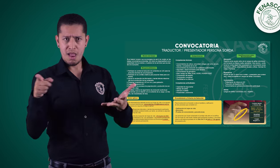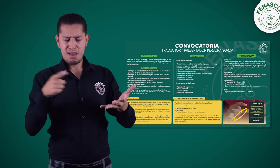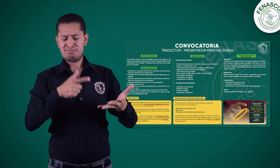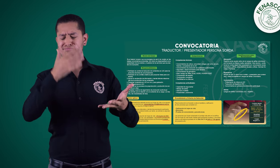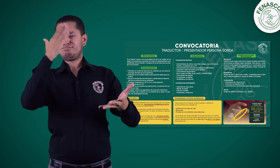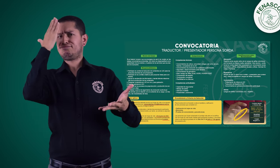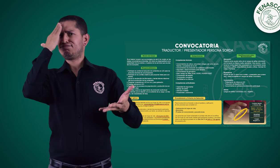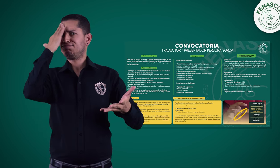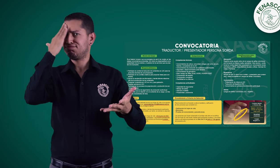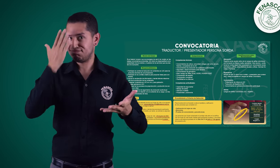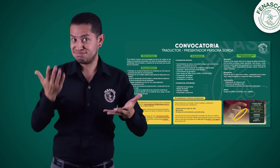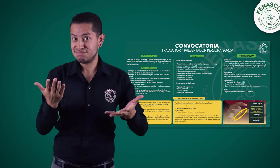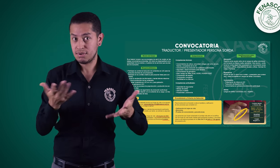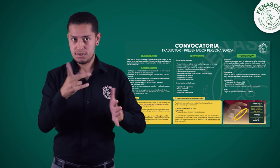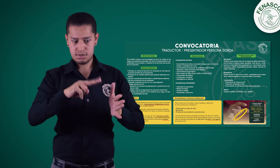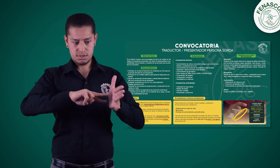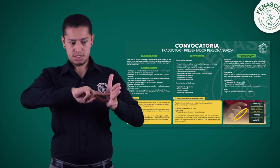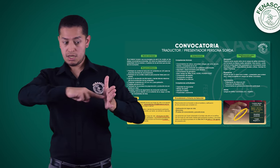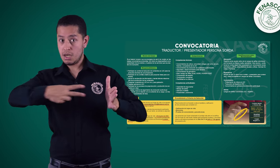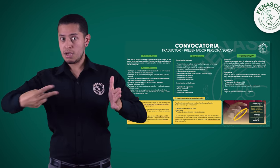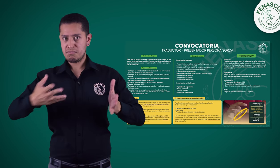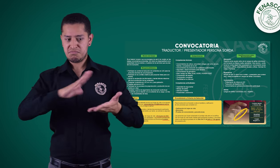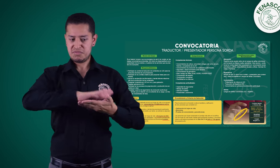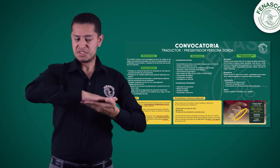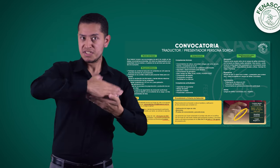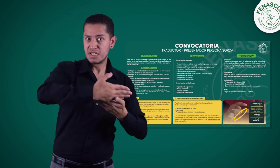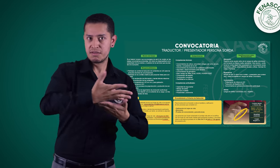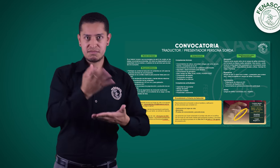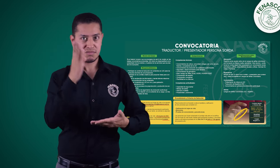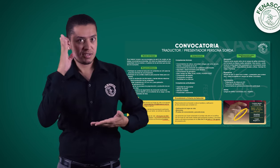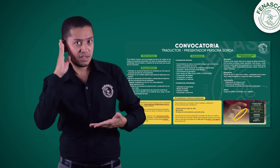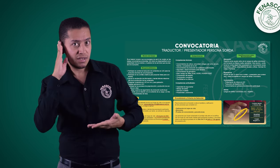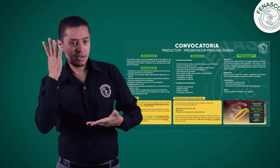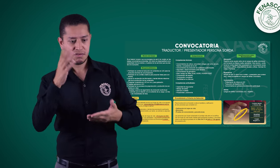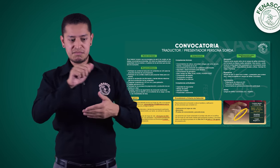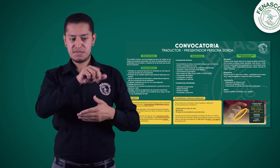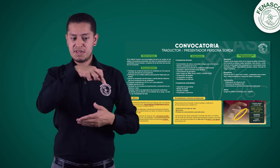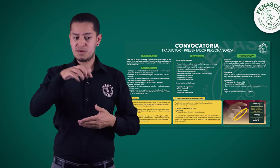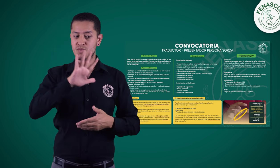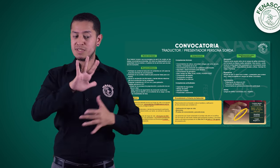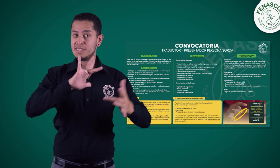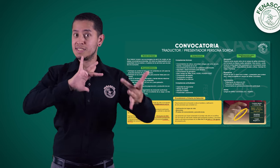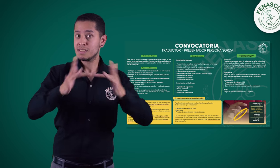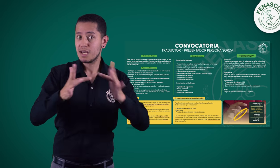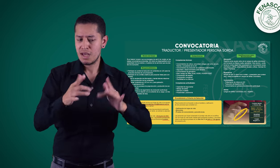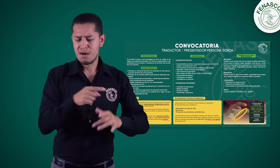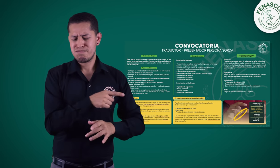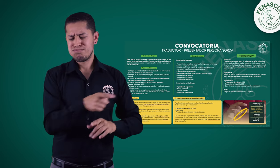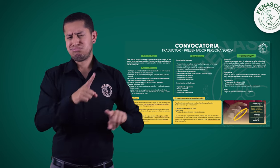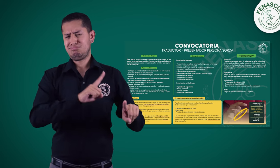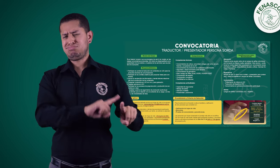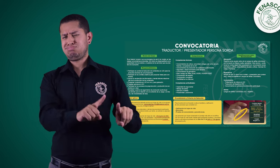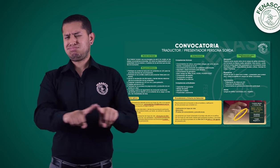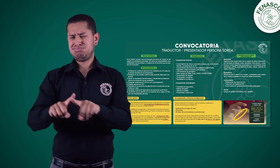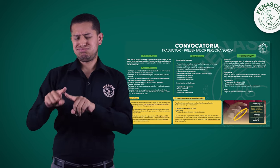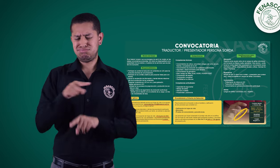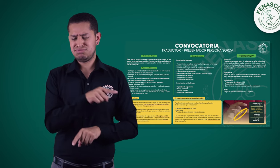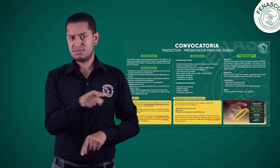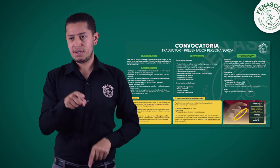conocimientos en el uso de herramientas tecnológicas como computadores, celulares, la app de centro de